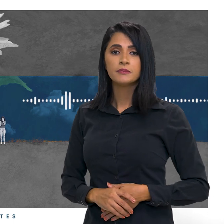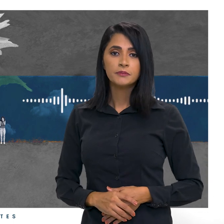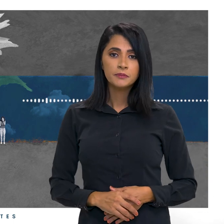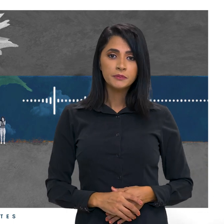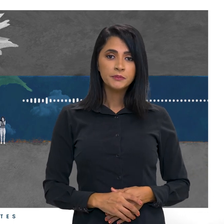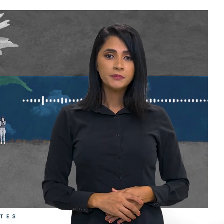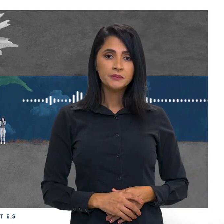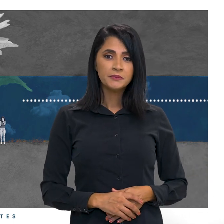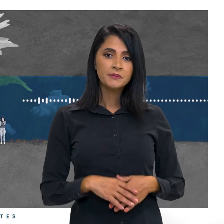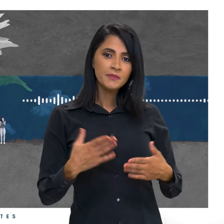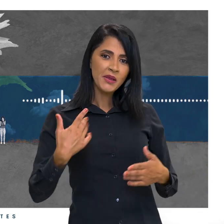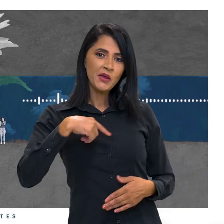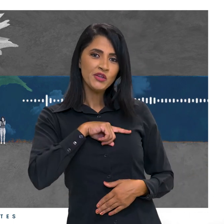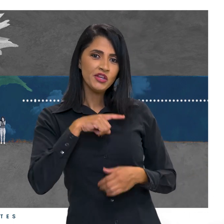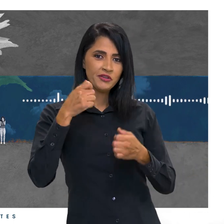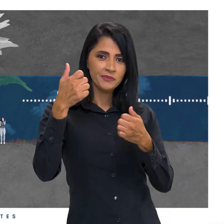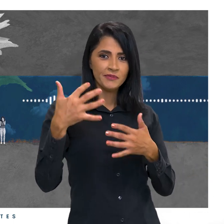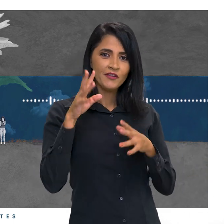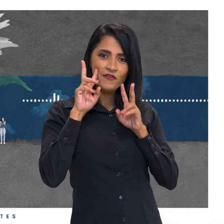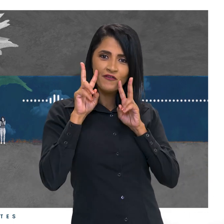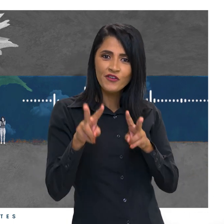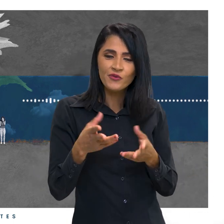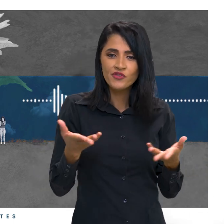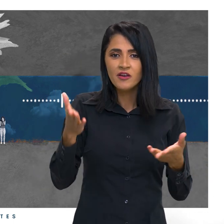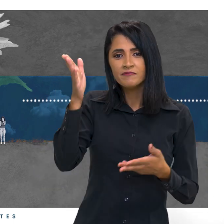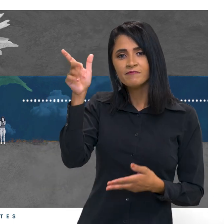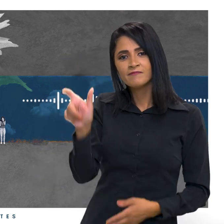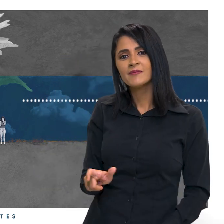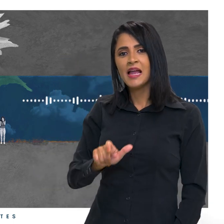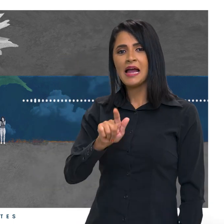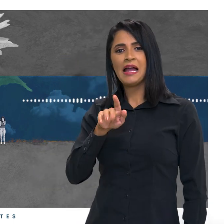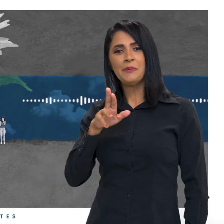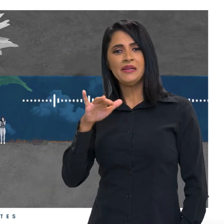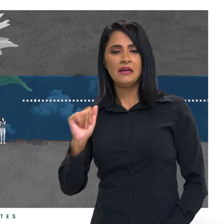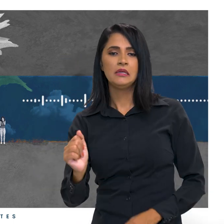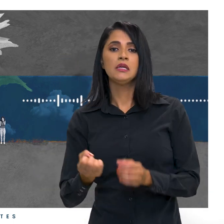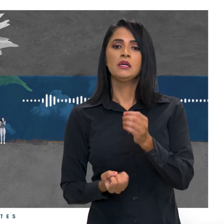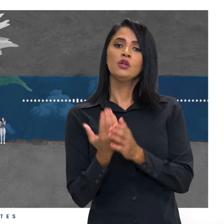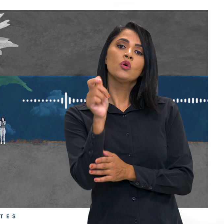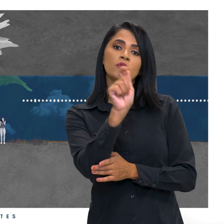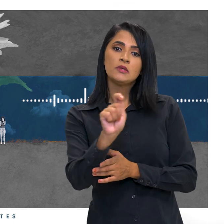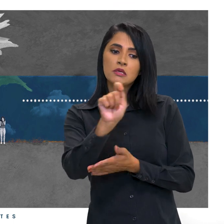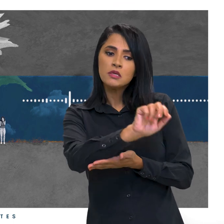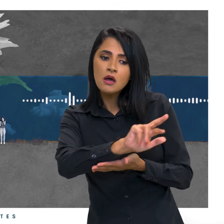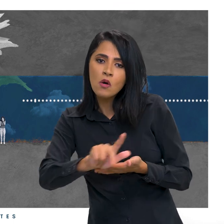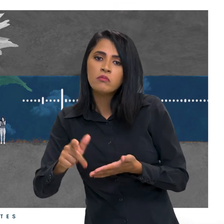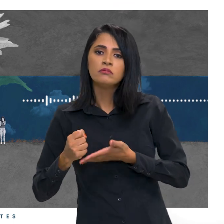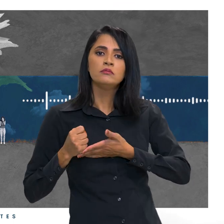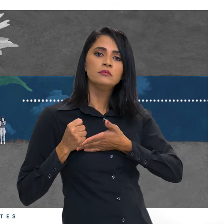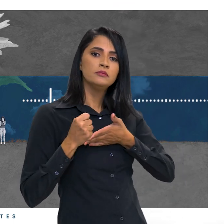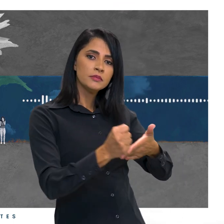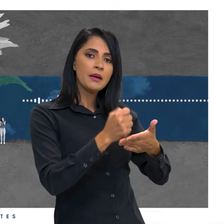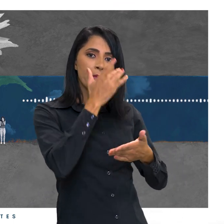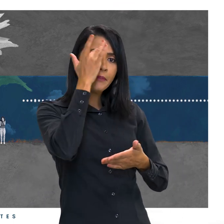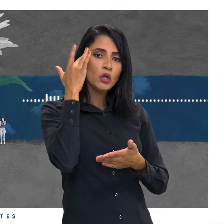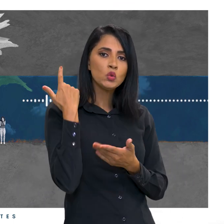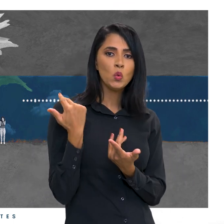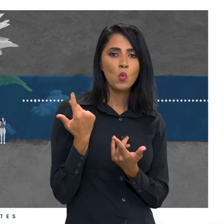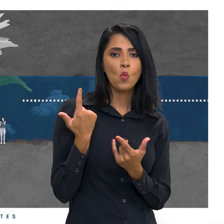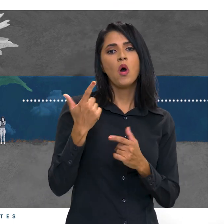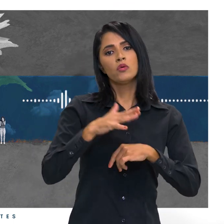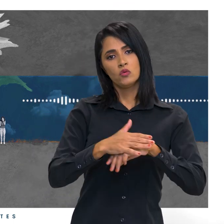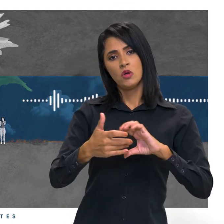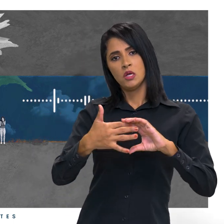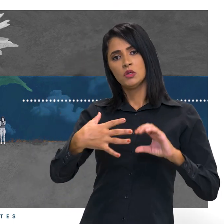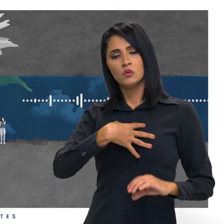E como a gente acabou de testemunhar, a Gabriele criou algumas associações para dar apoio não só às pessoas com a mesma síndrome dos seus